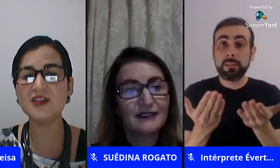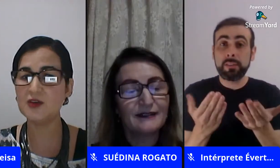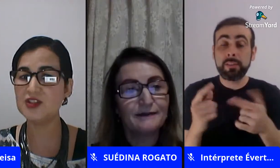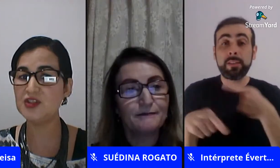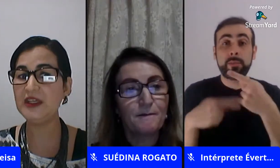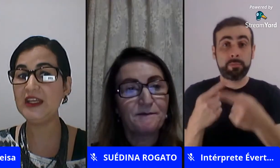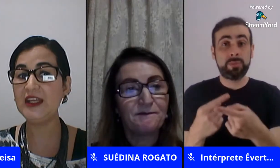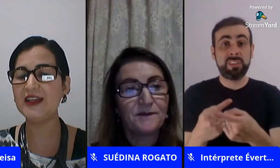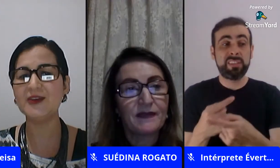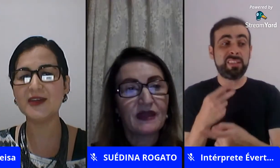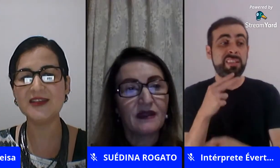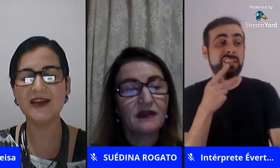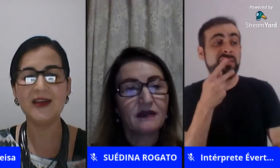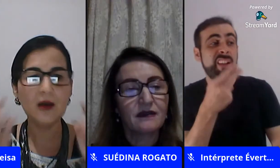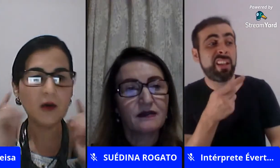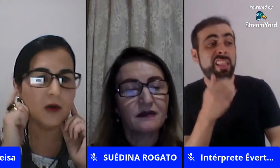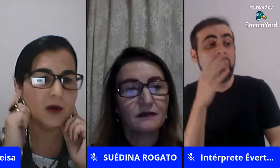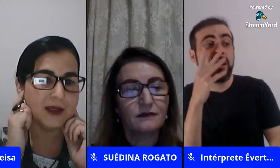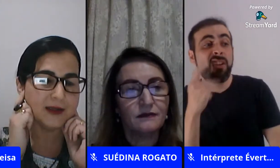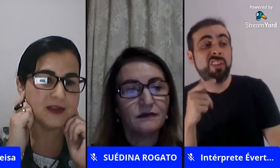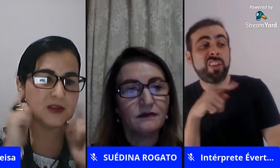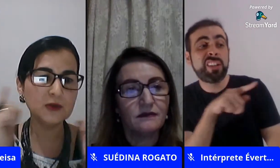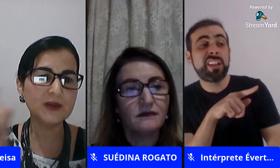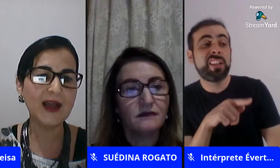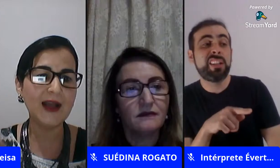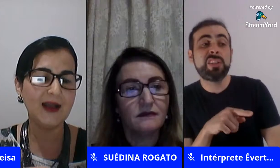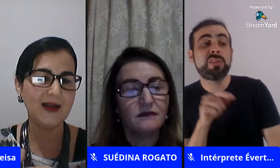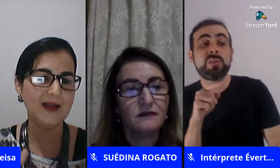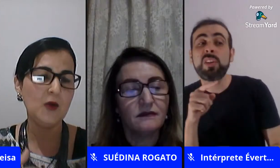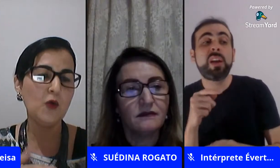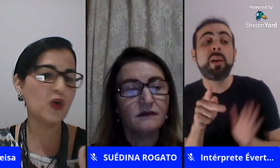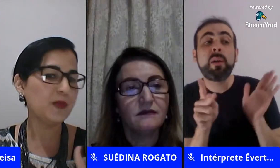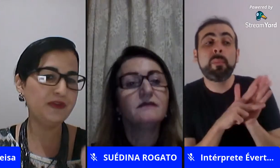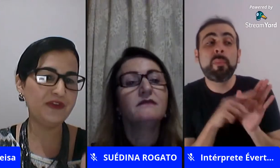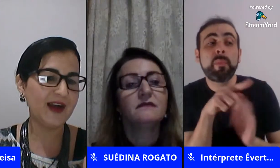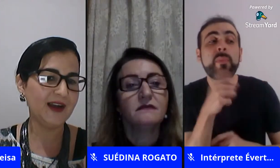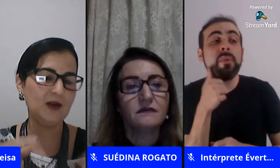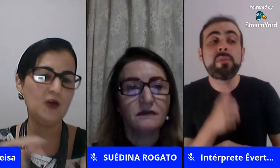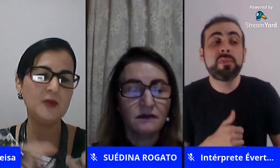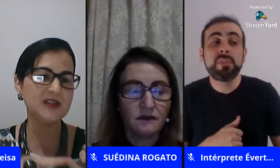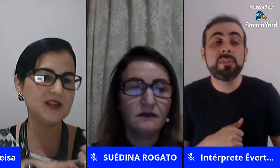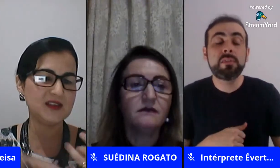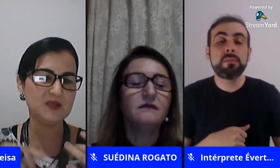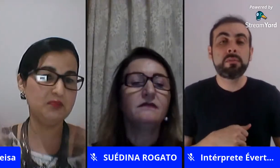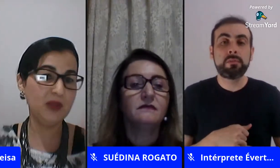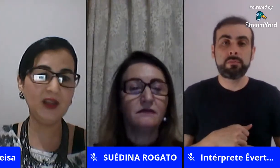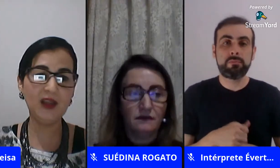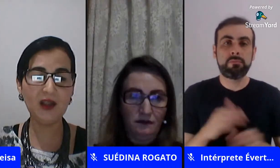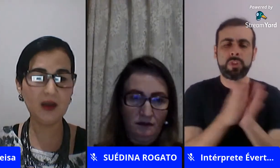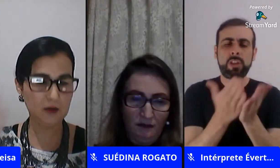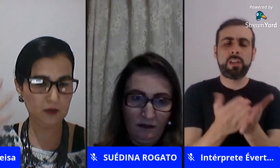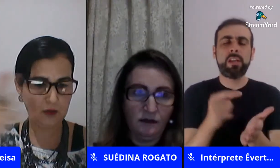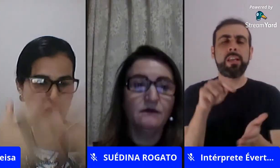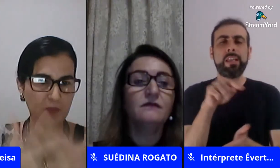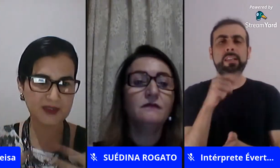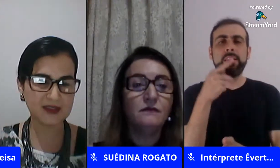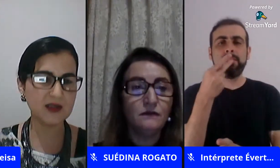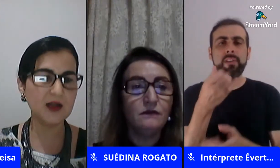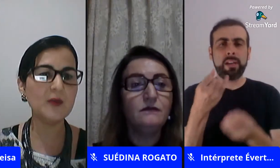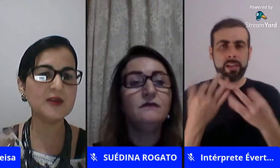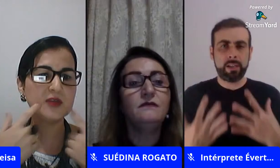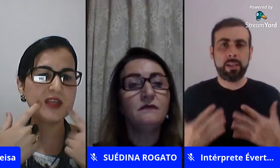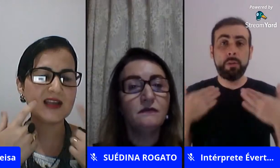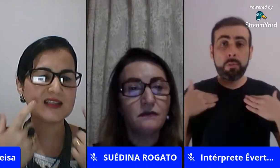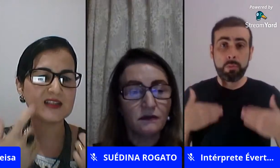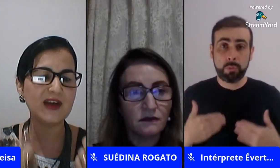outra criança e fala isso é coisa de menina então quer dizer olha escutar o corpo fala como as crianças brincam no corpo